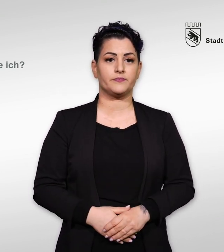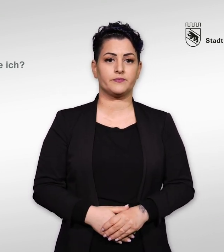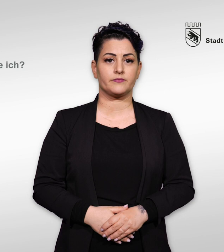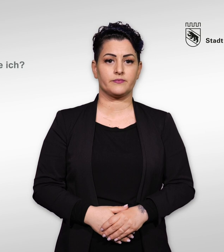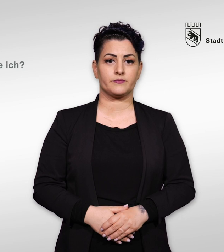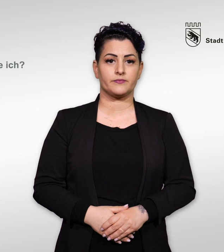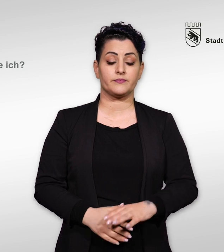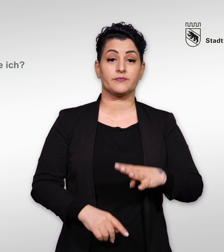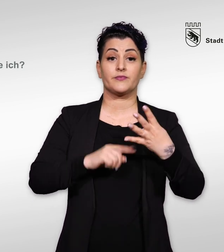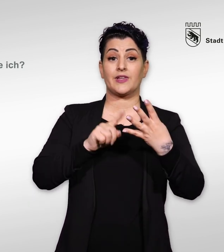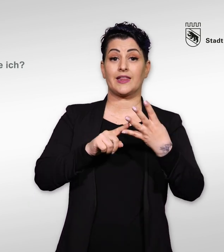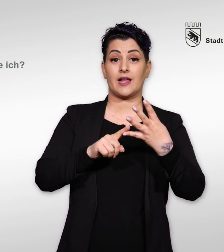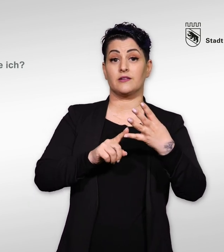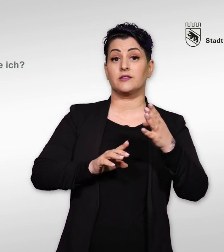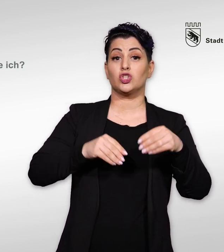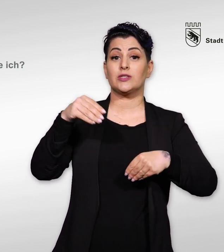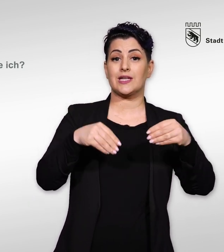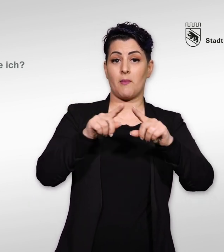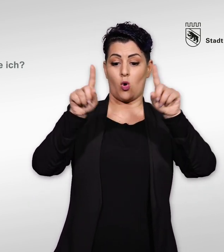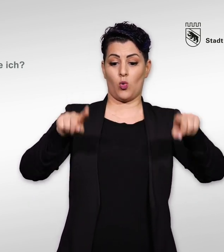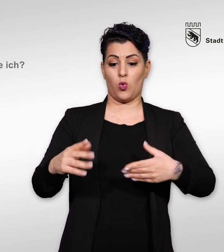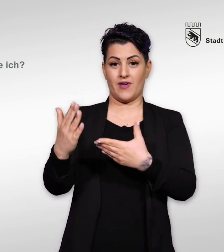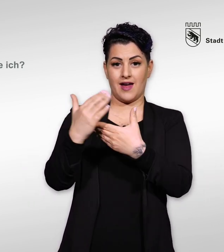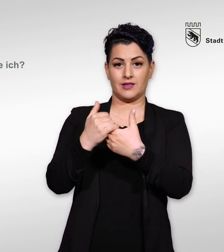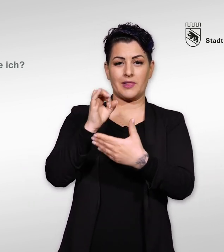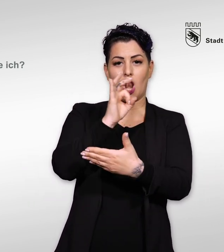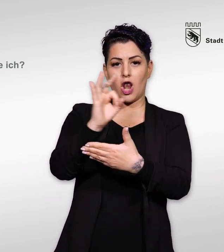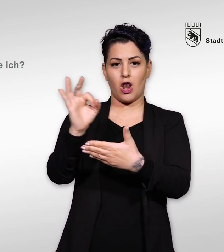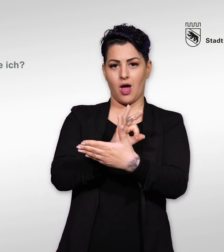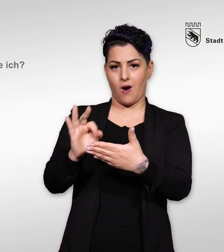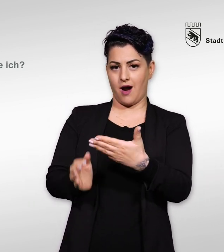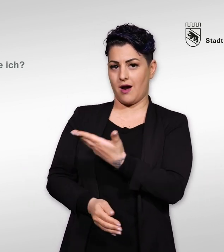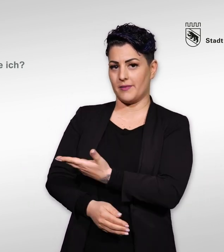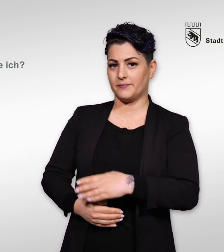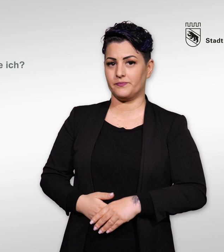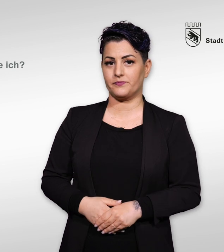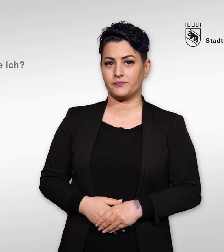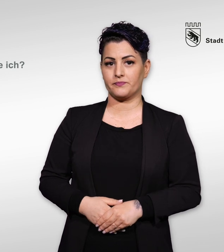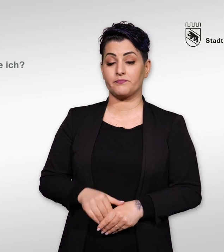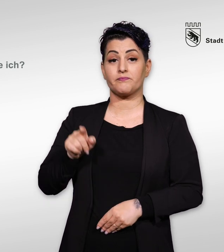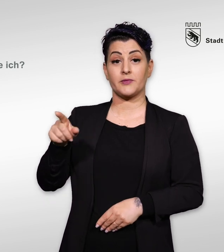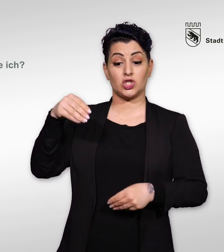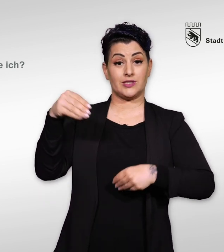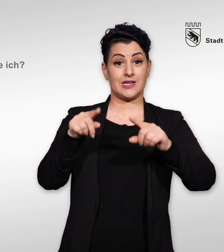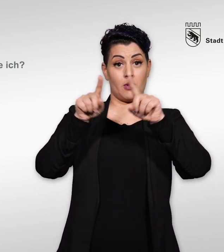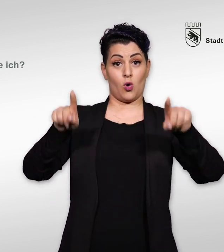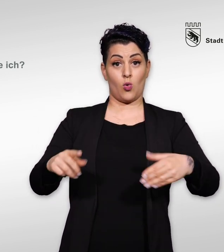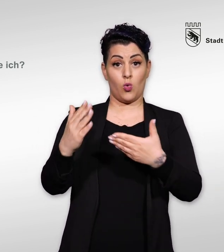Stimmkuvert mit Löchern In das Stimmkuvert müssen Sie Ihren Wahlzettel legen. Das Stimmkuvert ist das kleinere Kuvert mit den